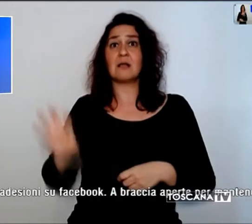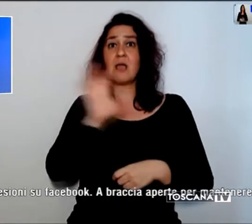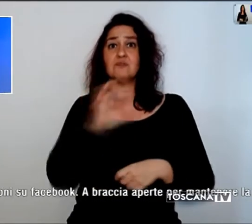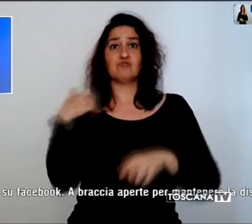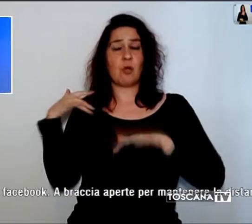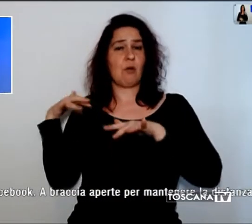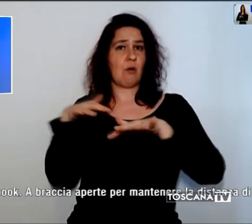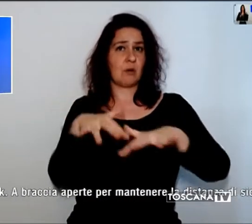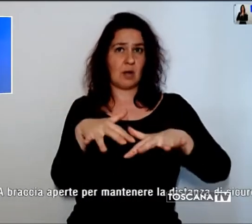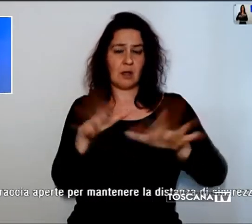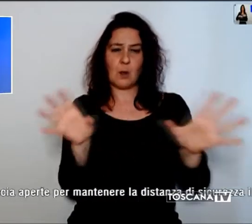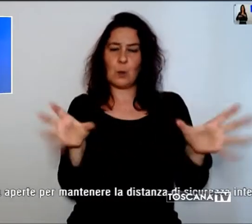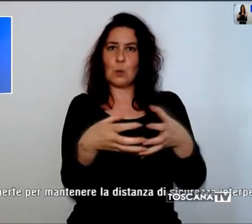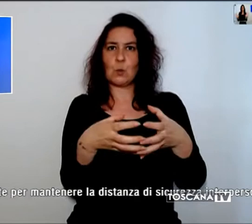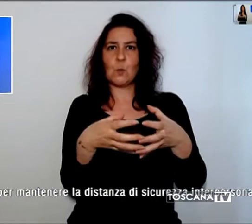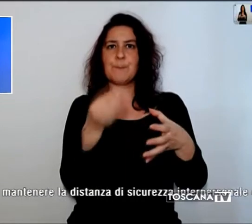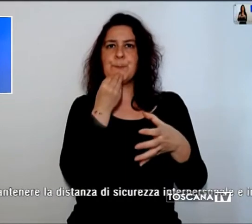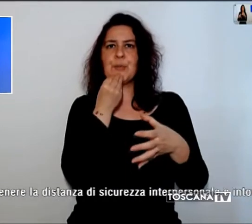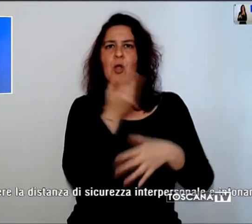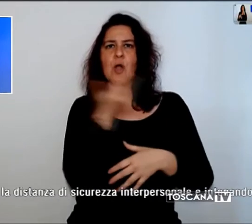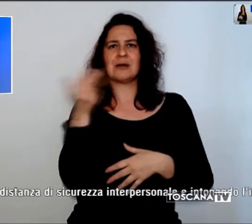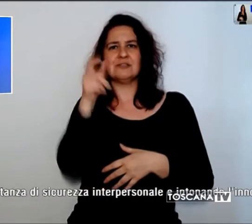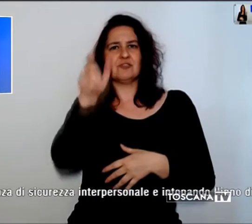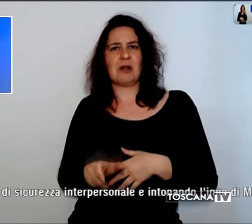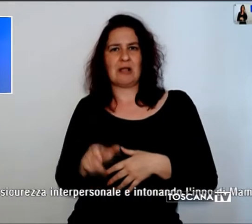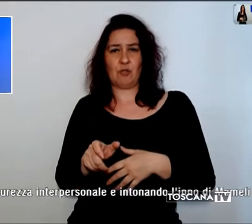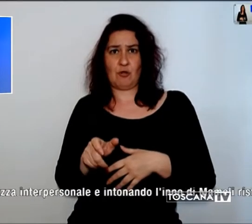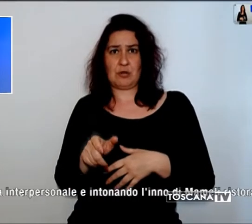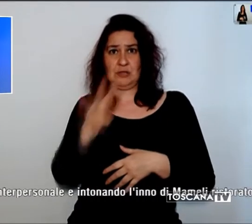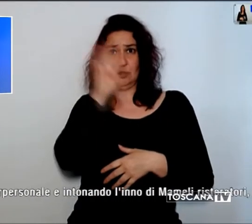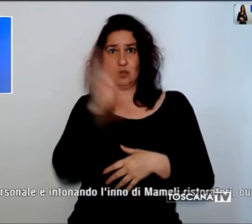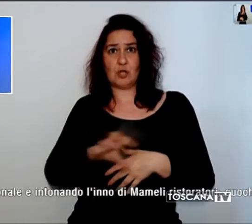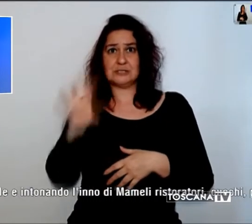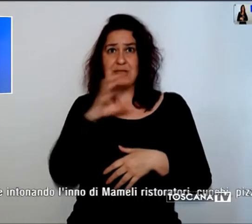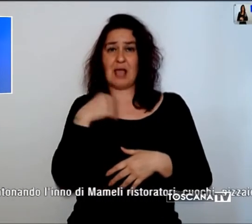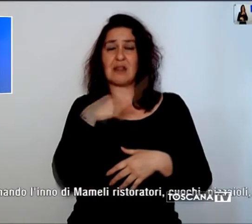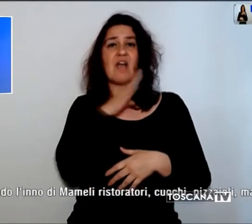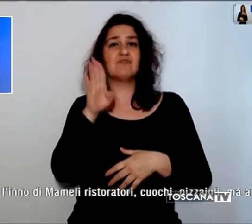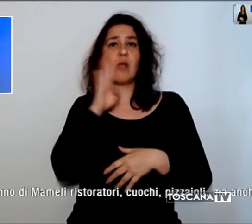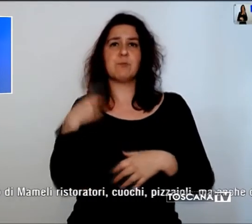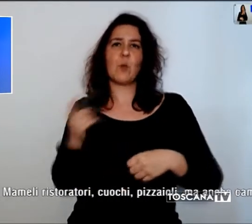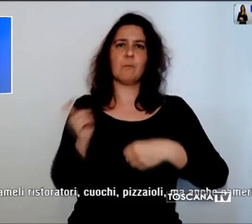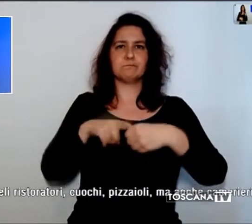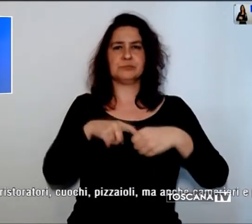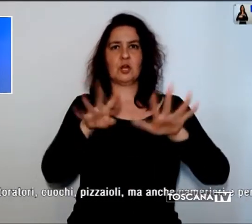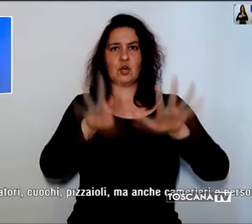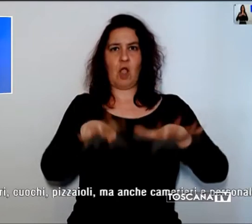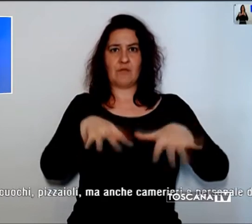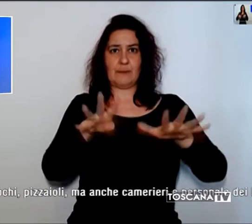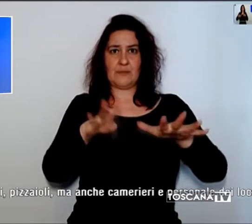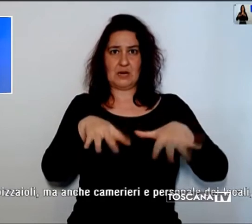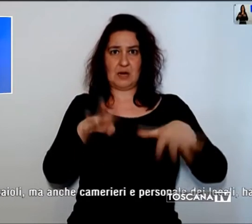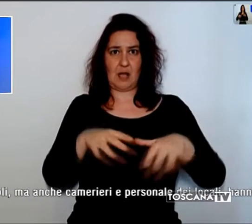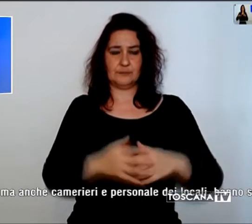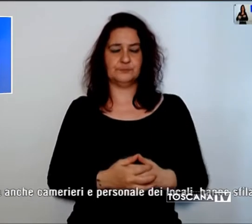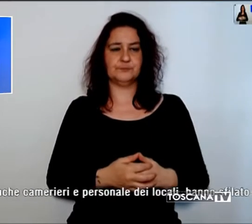Ristoratori Toscani che conta 9.000 adesioni su Facebook. A braccia aperte per mantenere